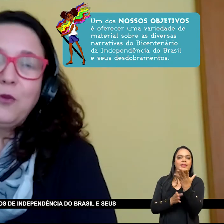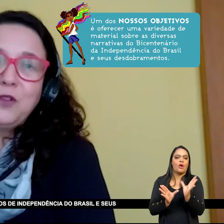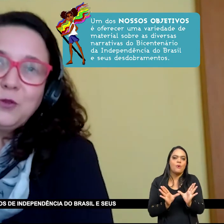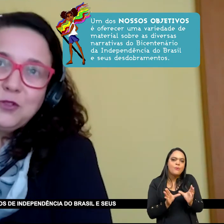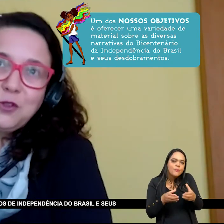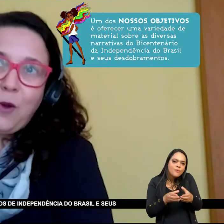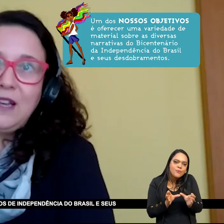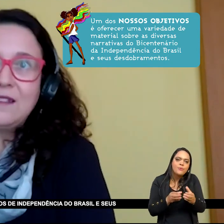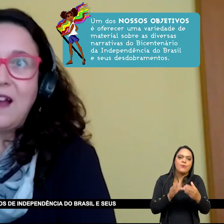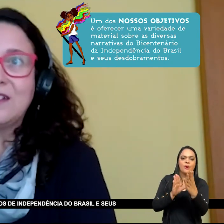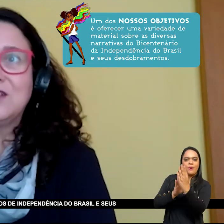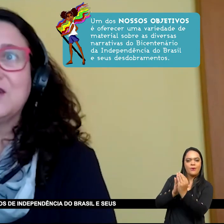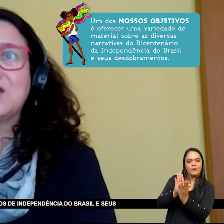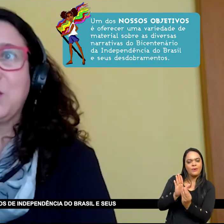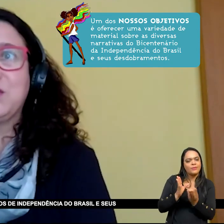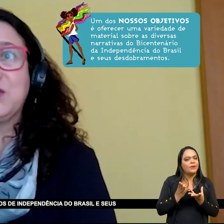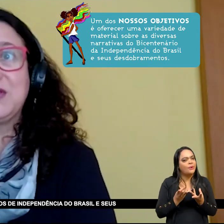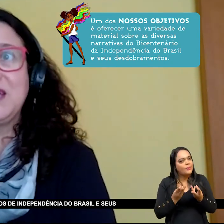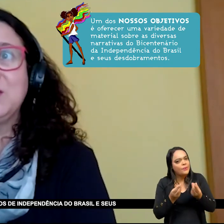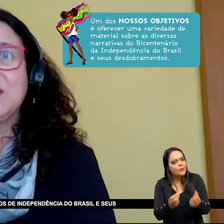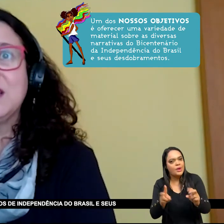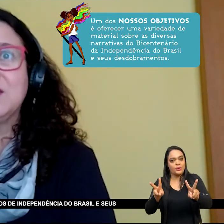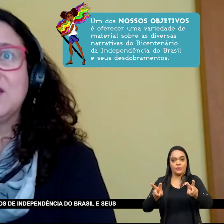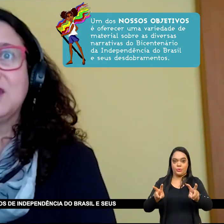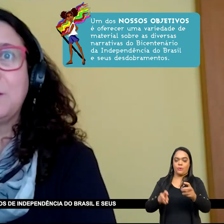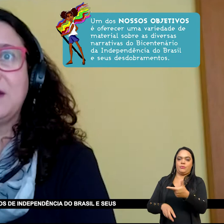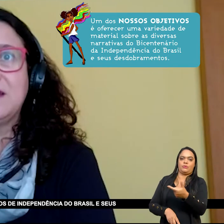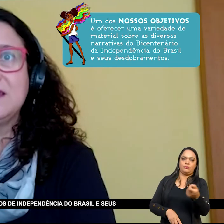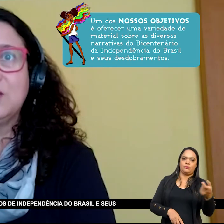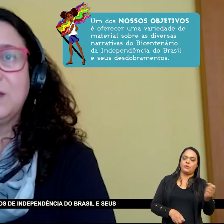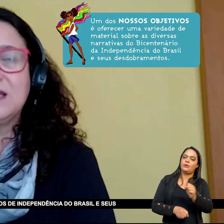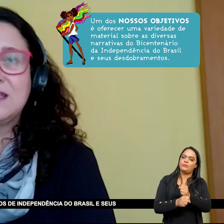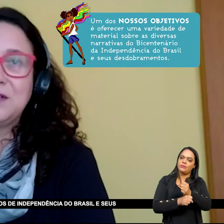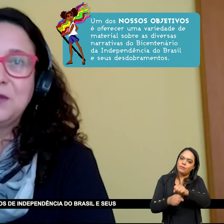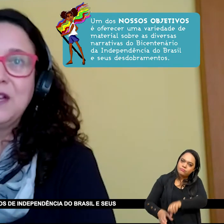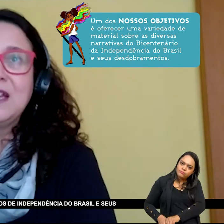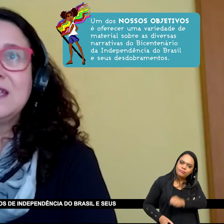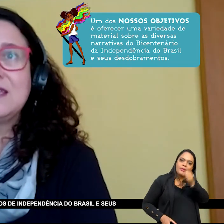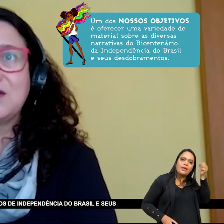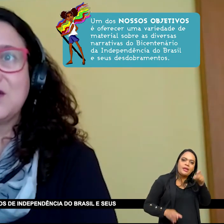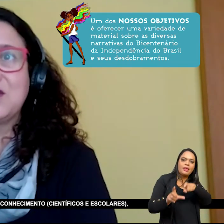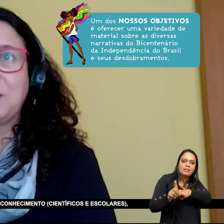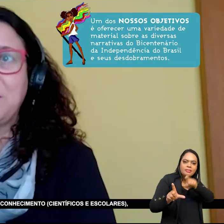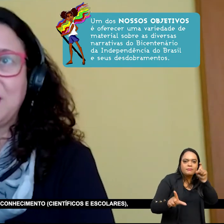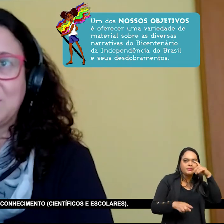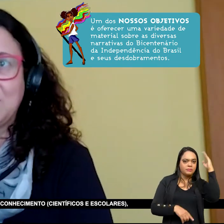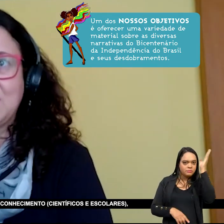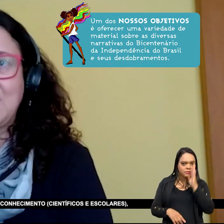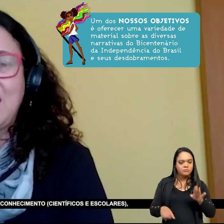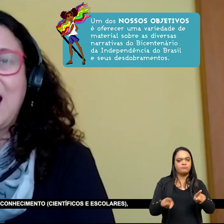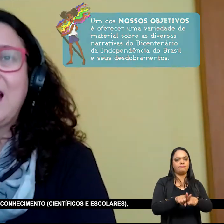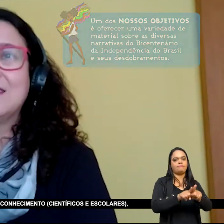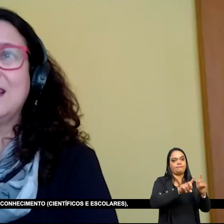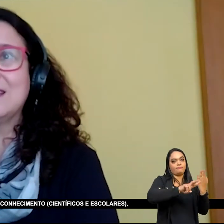conteúdo de qualidade Sobre os 200 anos de independência do Brasil e seus desdobramentos